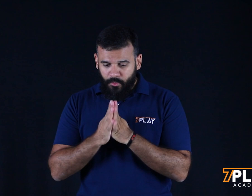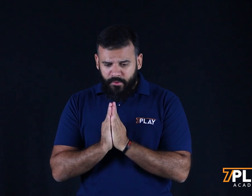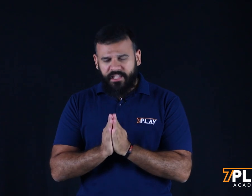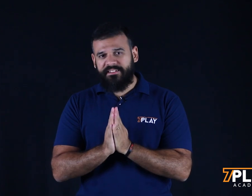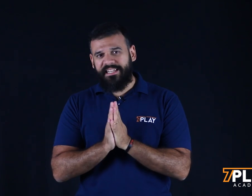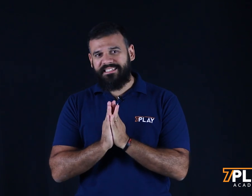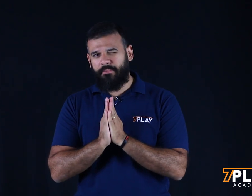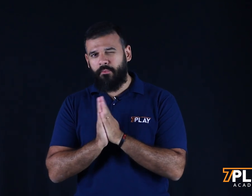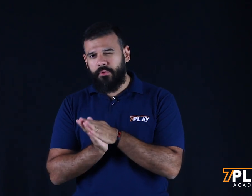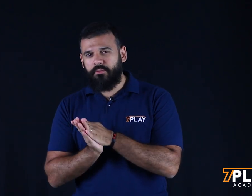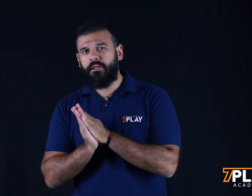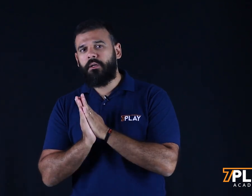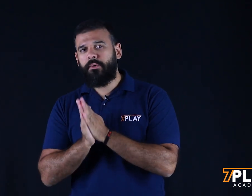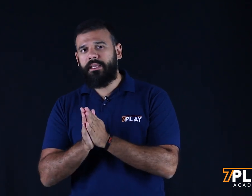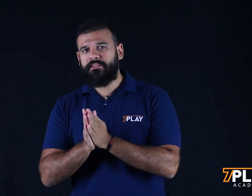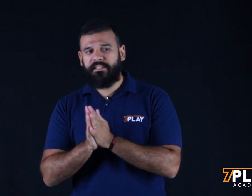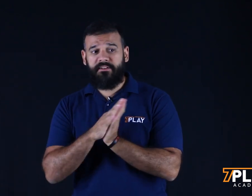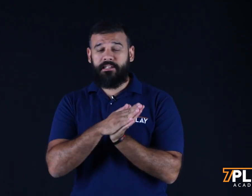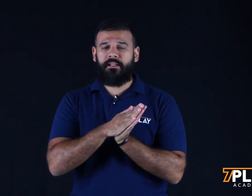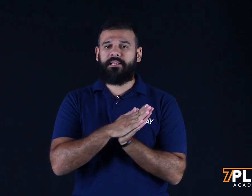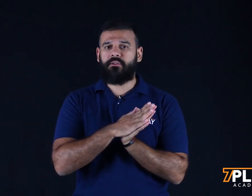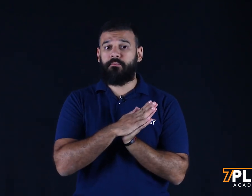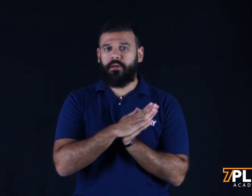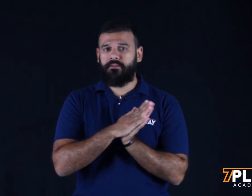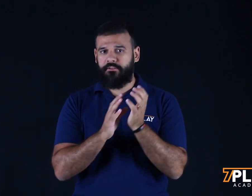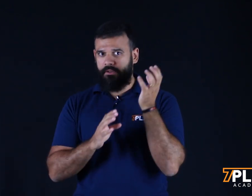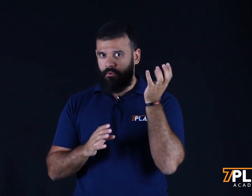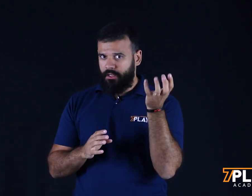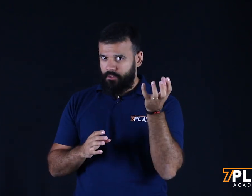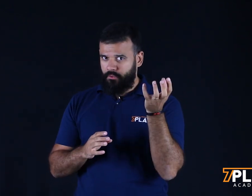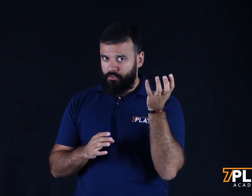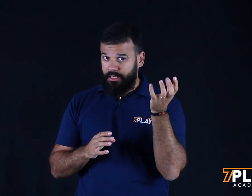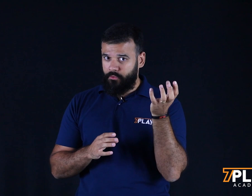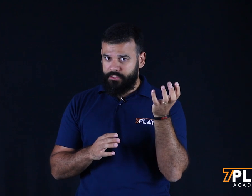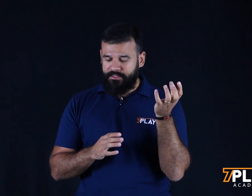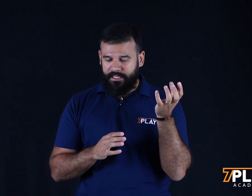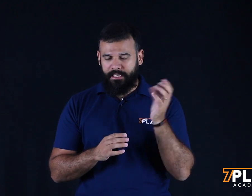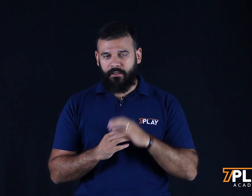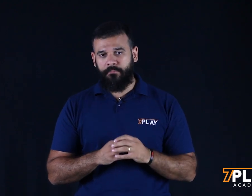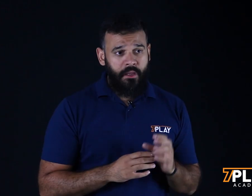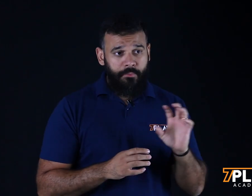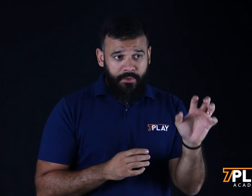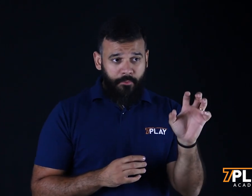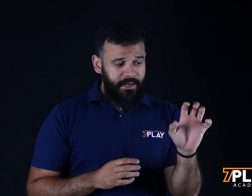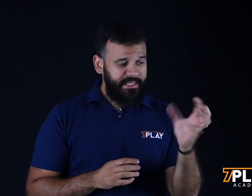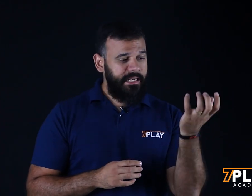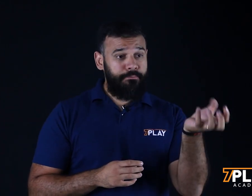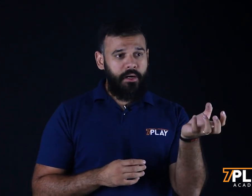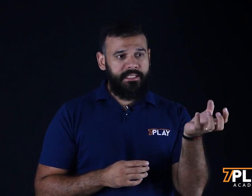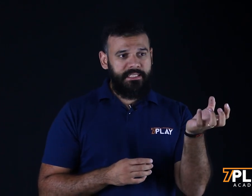Por que você tem que saber muito o que você está fazendo lá na sua boca do seu funil, nos anúncios que você está criando? Primeiro porque essa a porta de